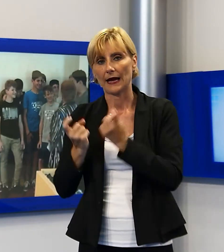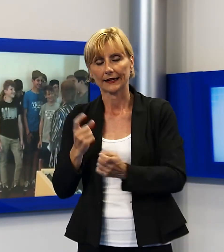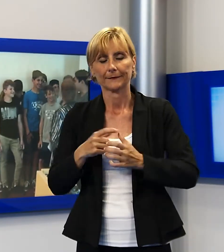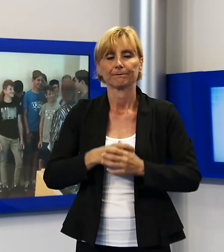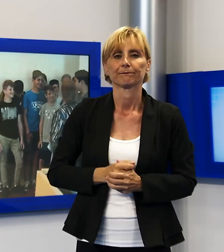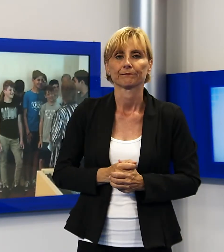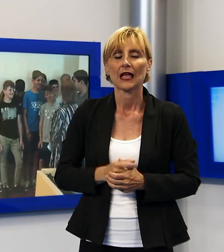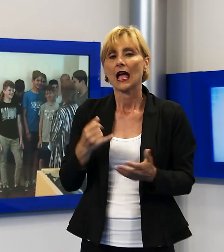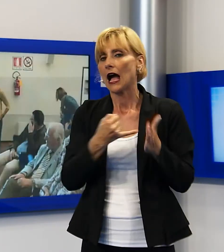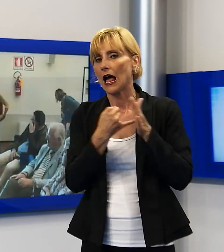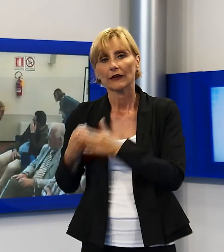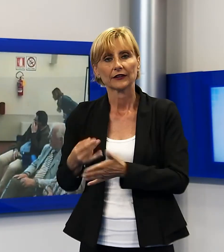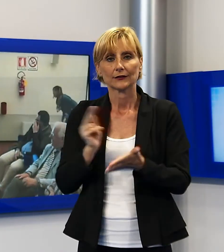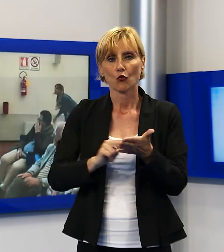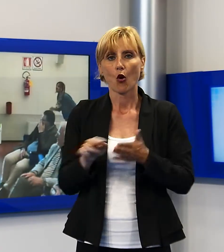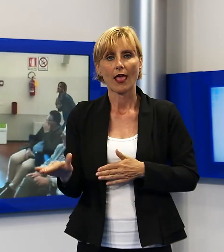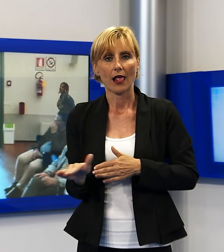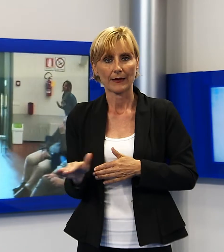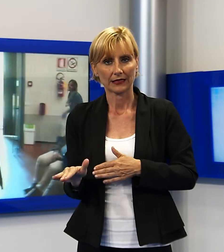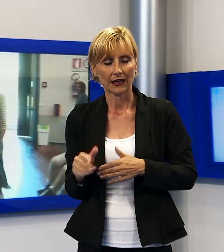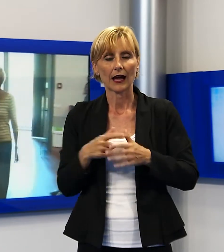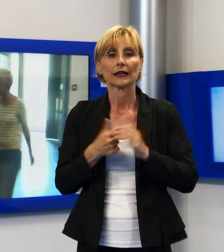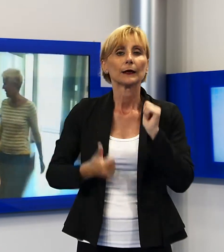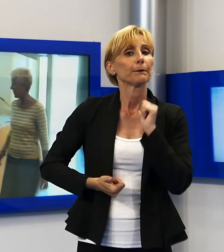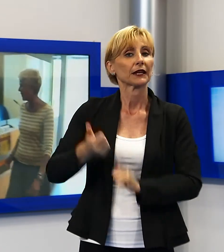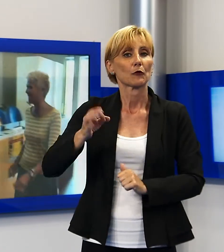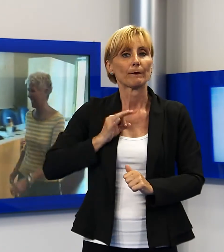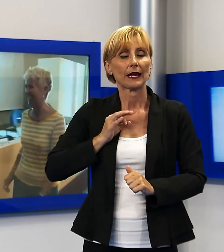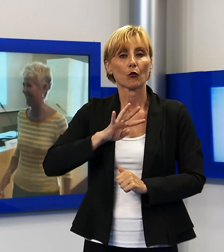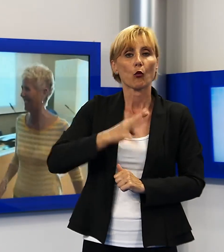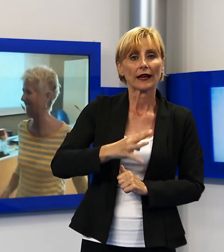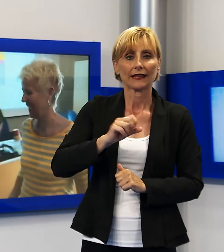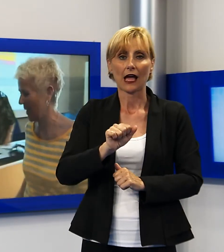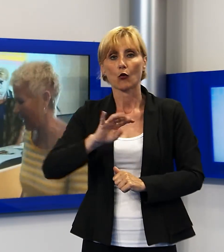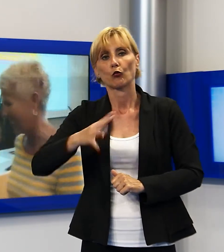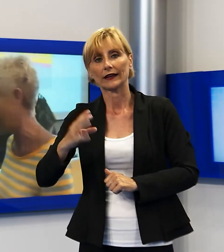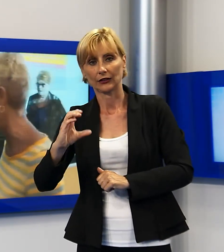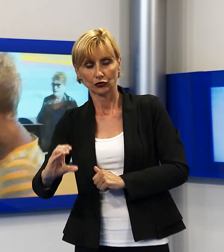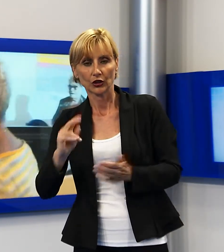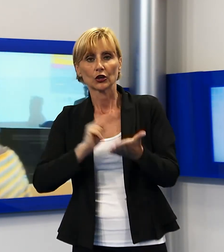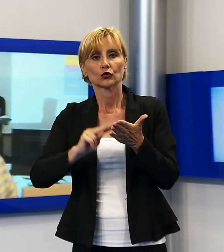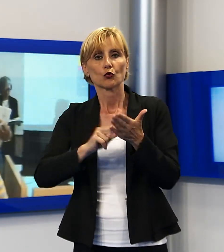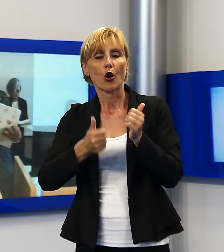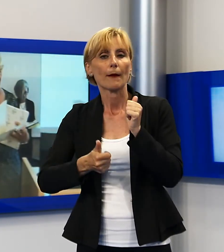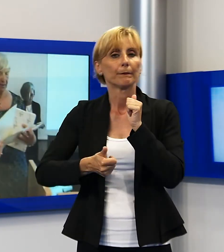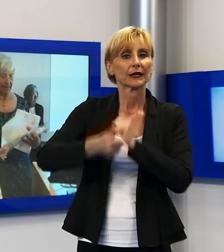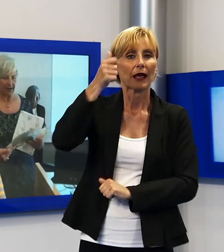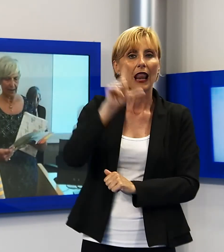Infine per le scuole elementari primo premio alle classi quarta A e quarta C della scuola primaria Lambruschini di